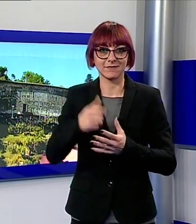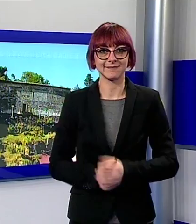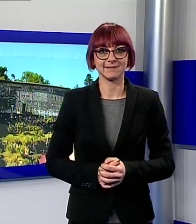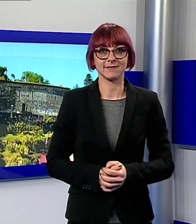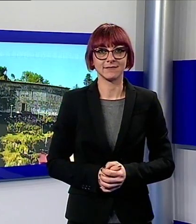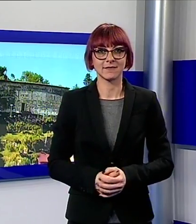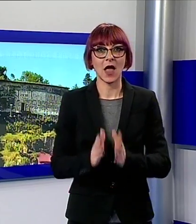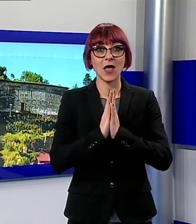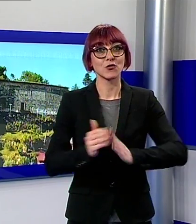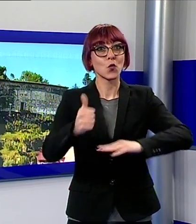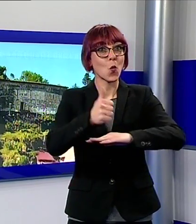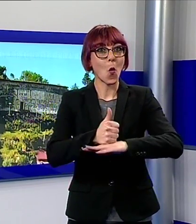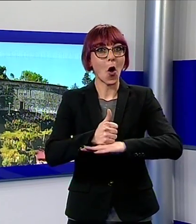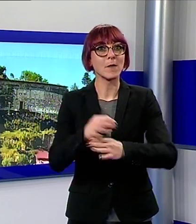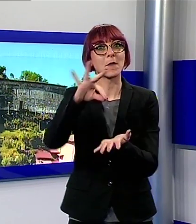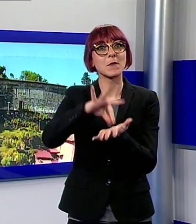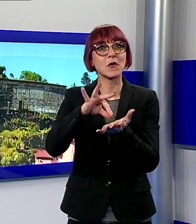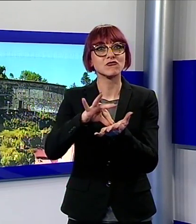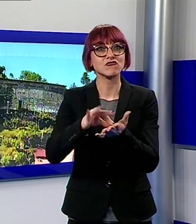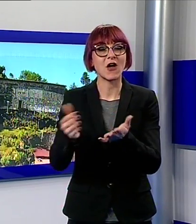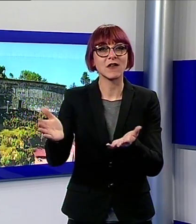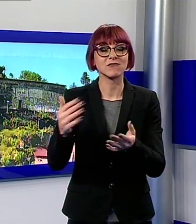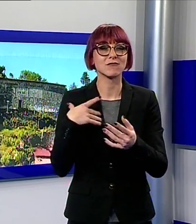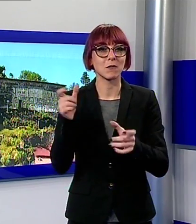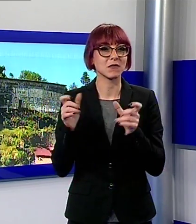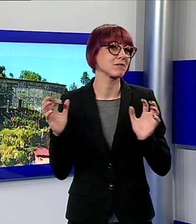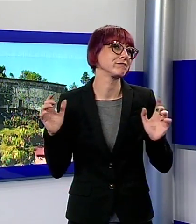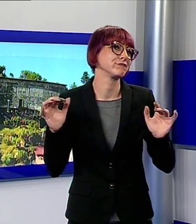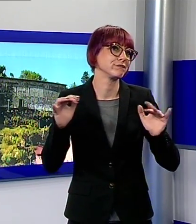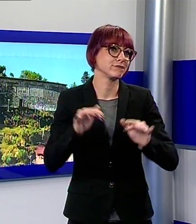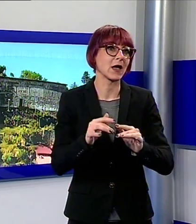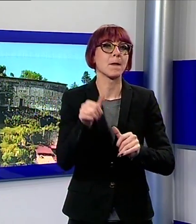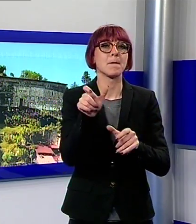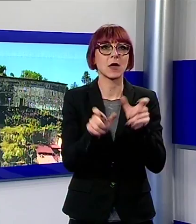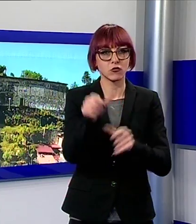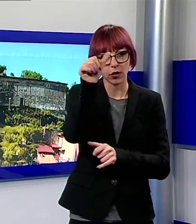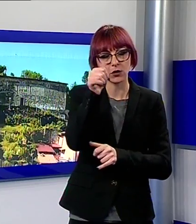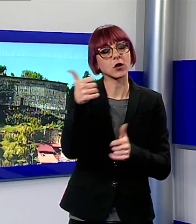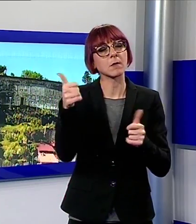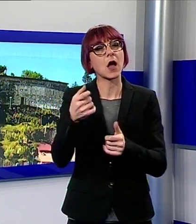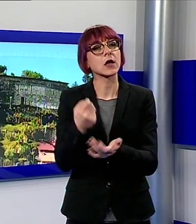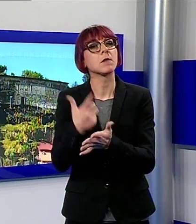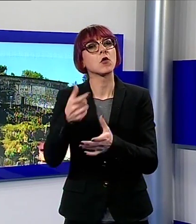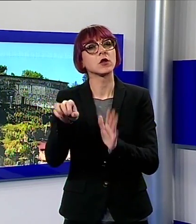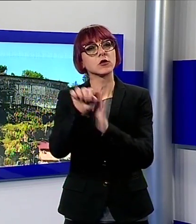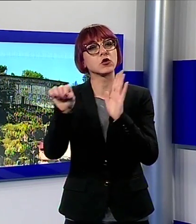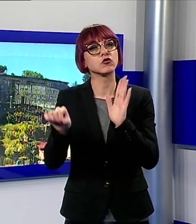oltre ad essere il centro di raccolta e di preghiera per cattolici rappresenta un pilastro per la storia di questa comunità È stato,